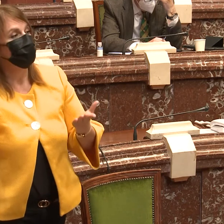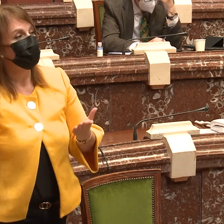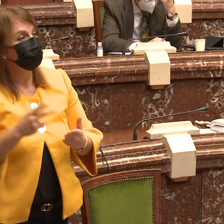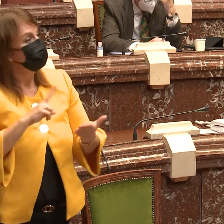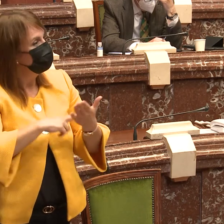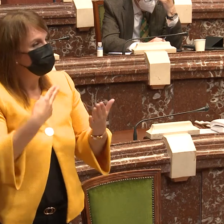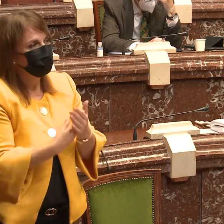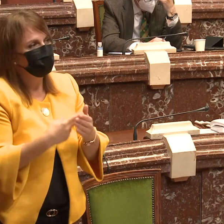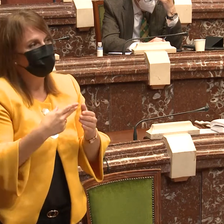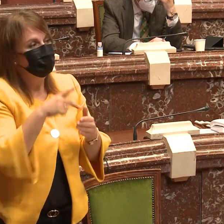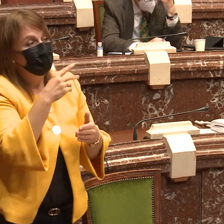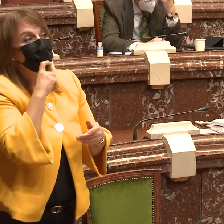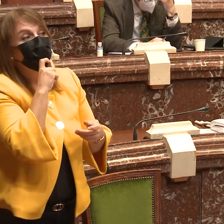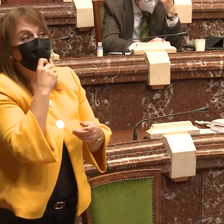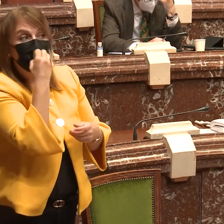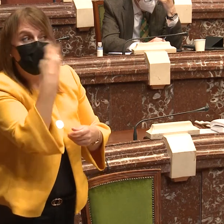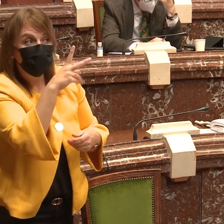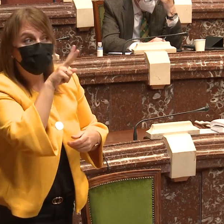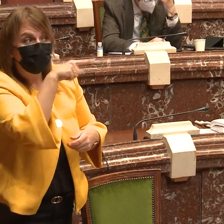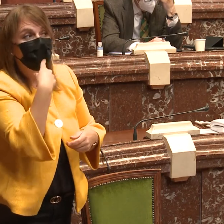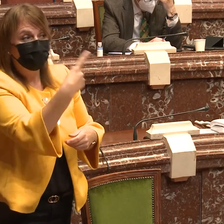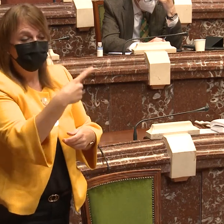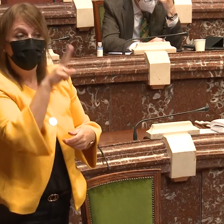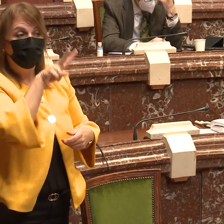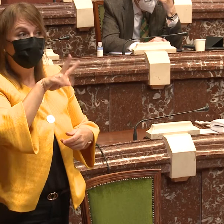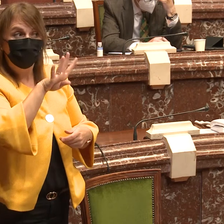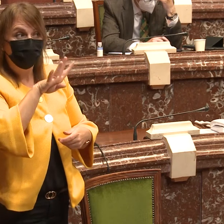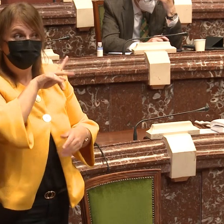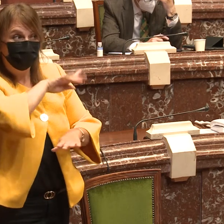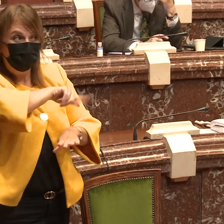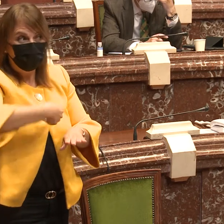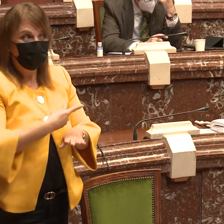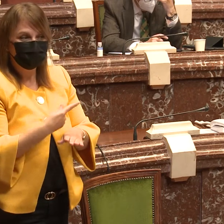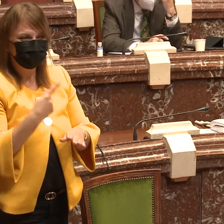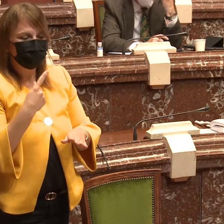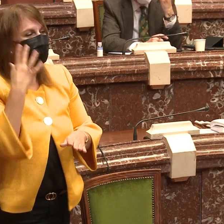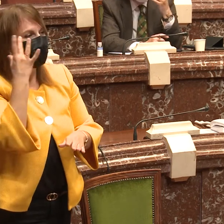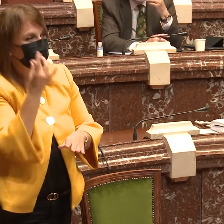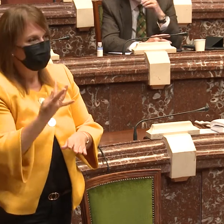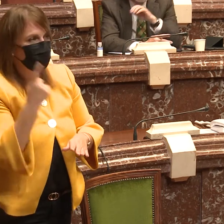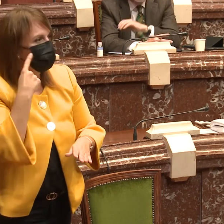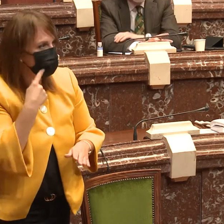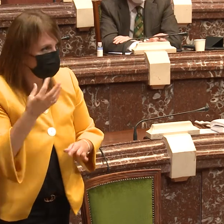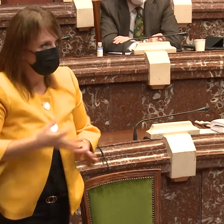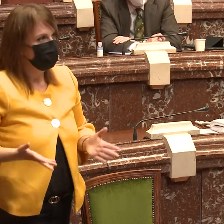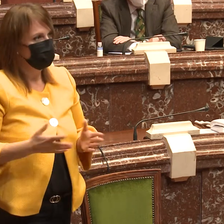intérpretes durante todo el horario y no solamente unas horas y unas clases de forma parcial.